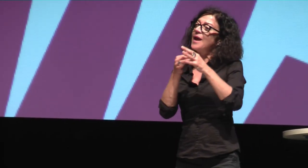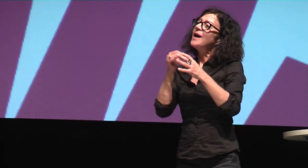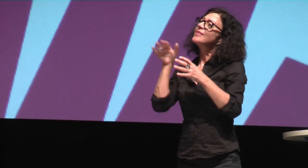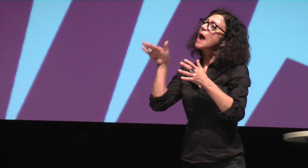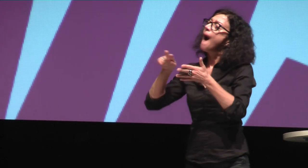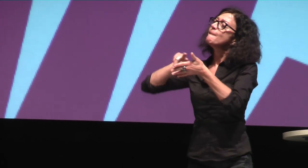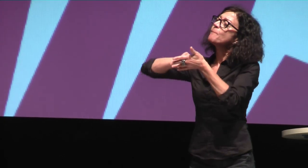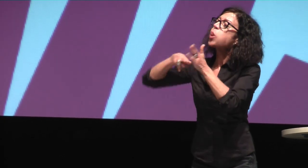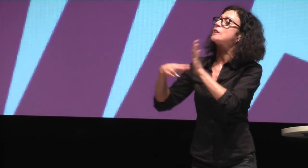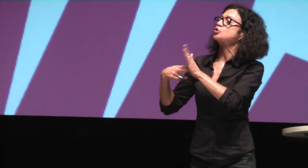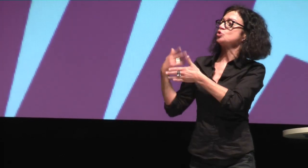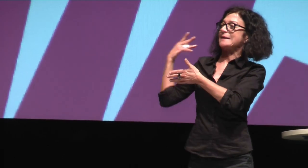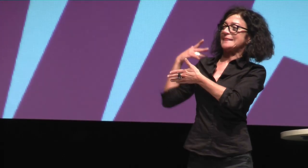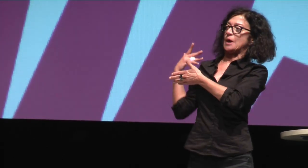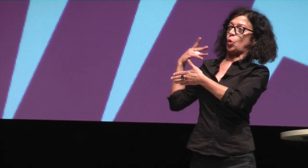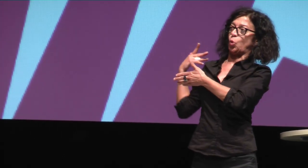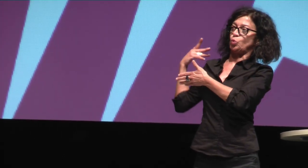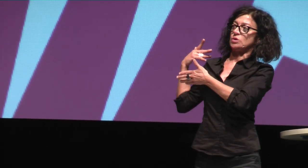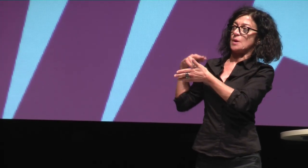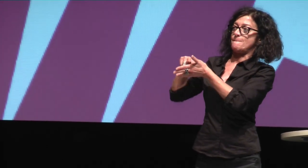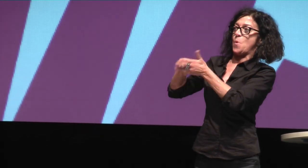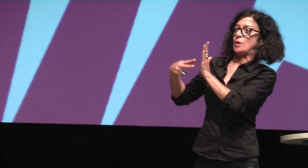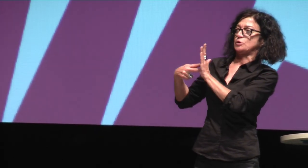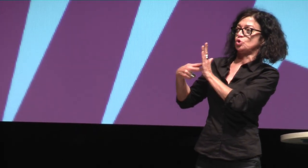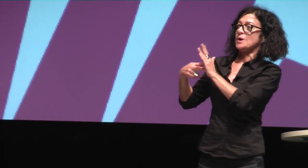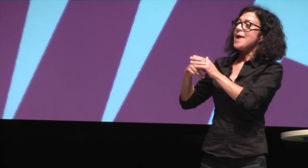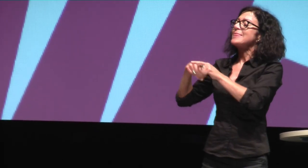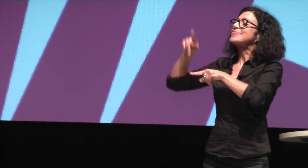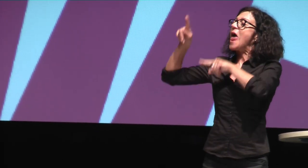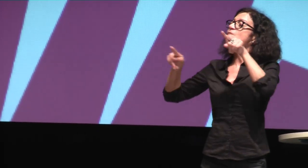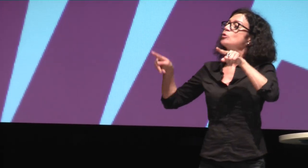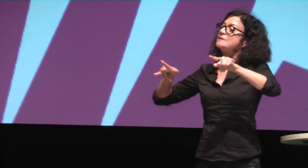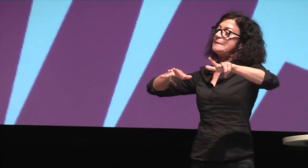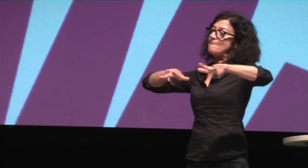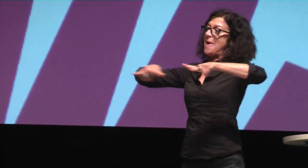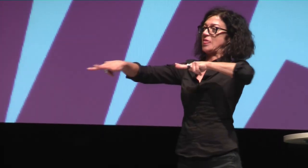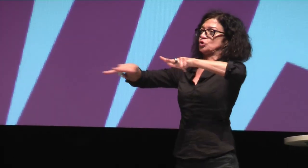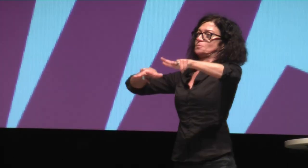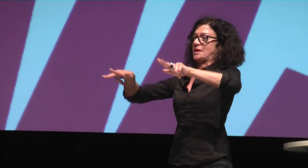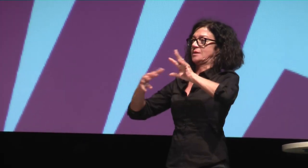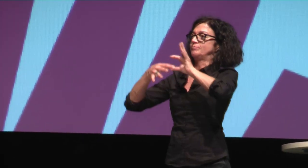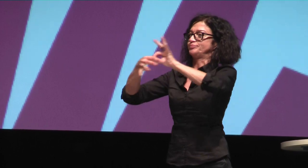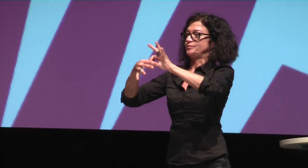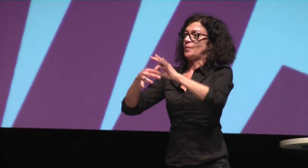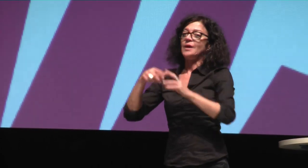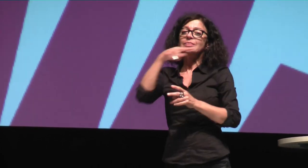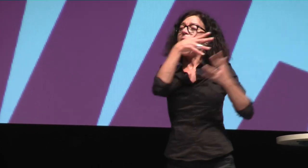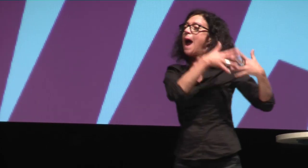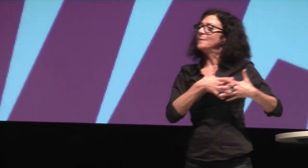hat auch einen politischen Hintergrund. Es gibt das Diversity